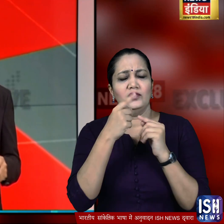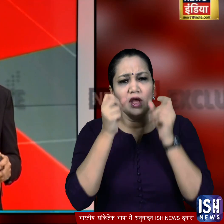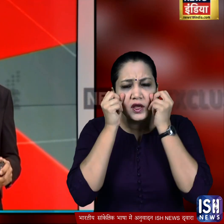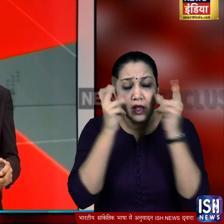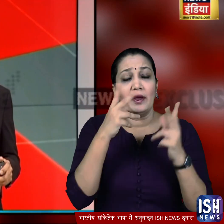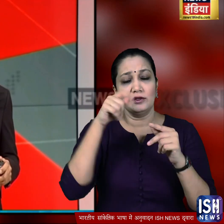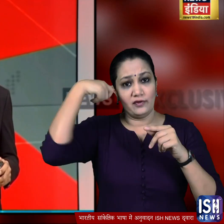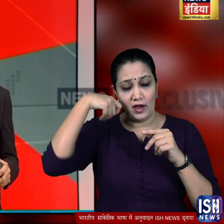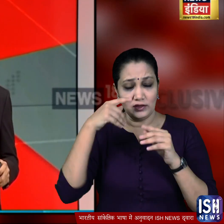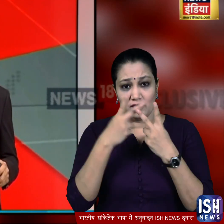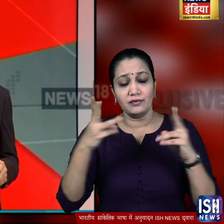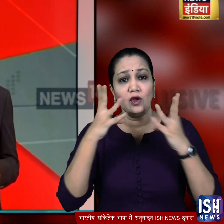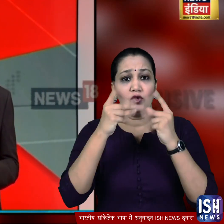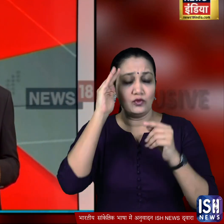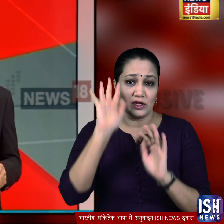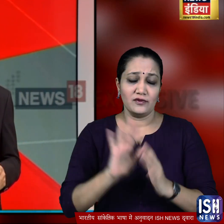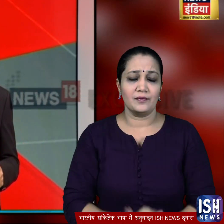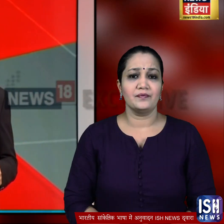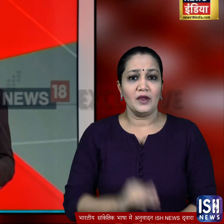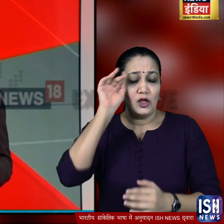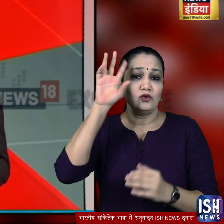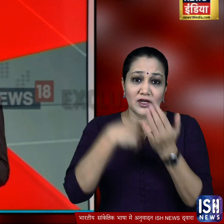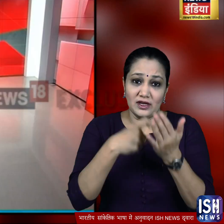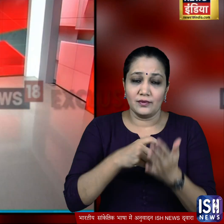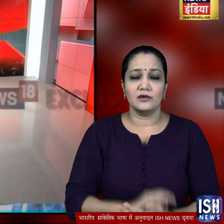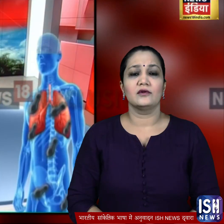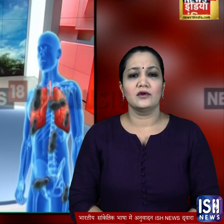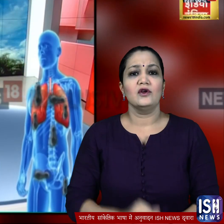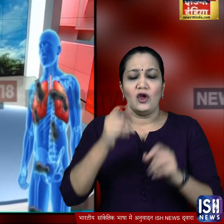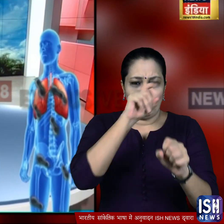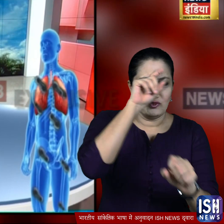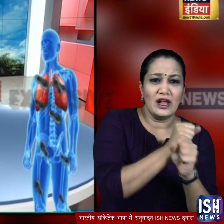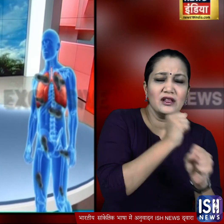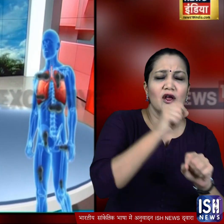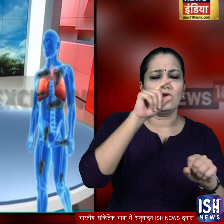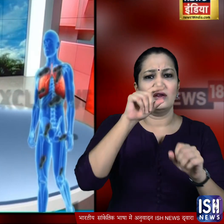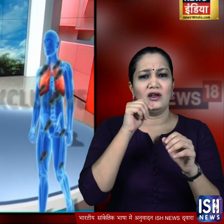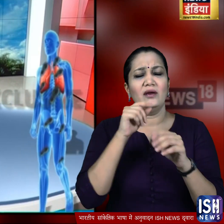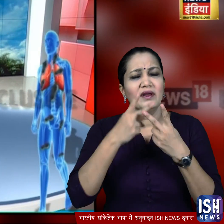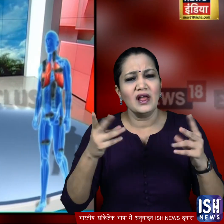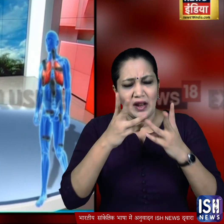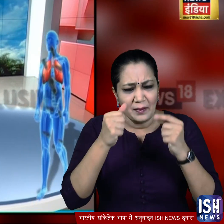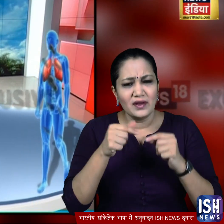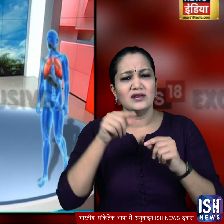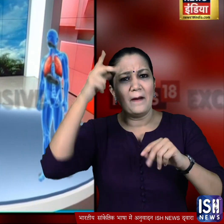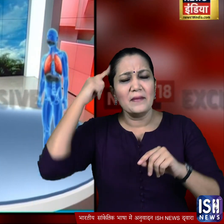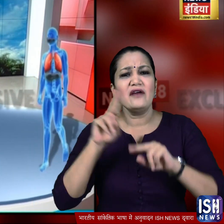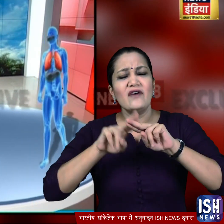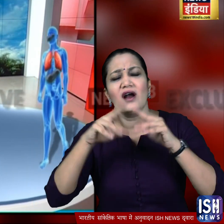चौकाने वाली बाते सामने हैं यूज़ेटीन के जनक दवे की रिपोर्ट है कि गुजराज सरकार के आंकड़ों में फिर ये सवाल खड़ा कर दिया कि आखिर बलाक फंगस होता